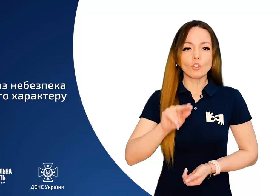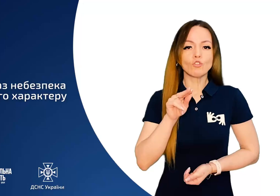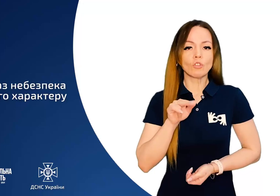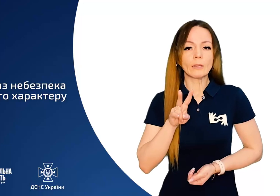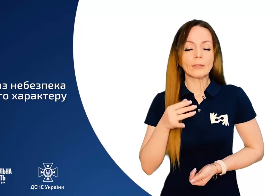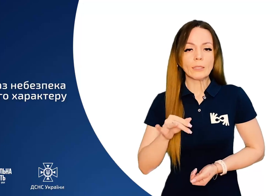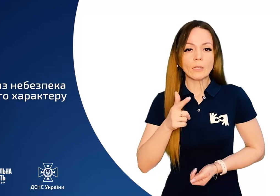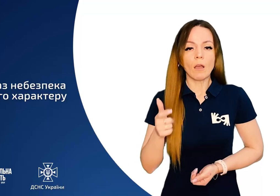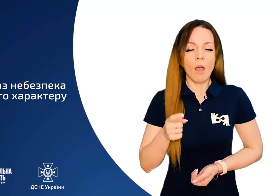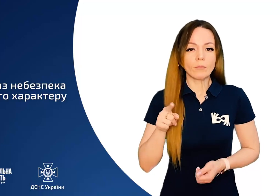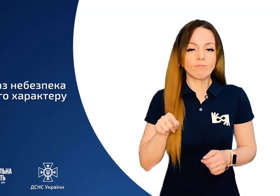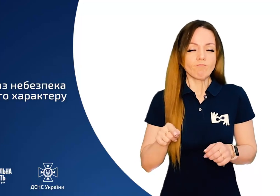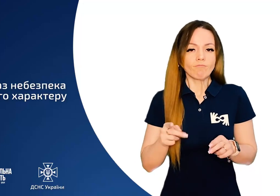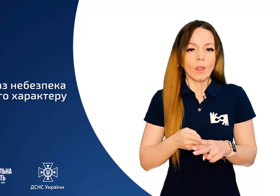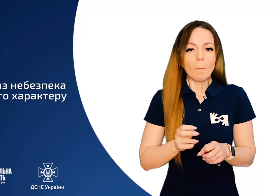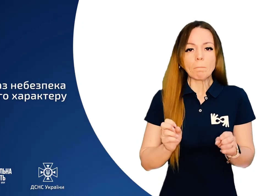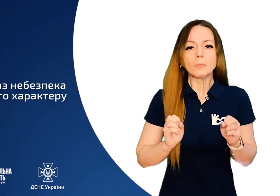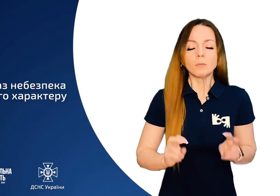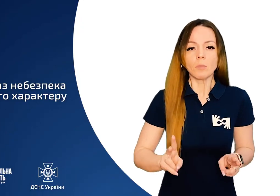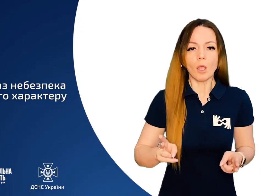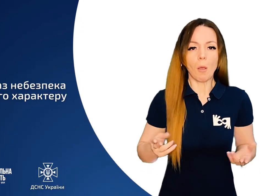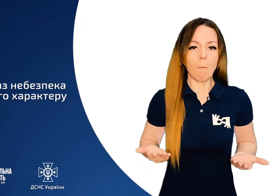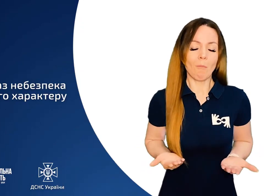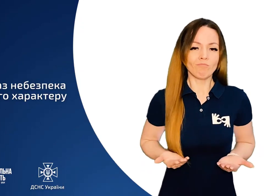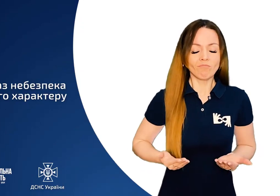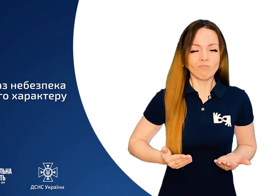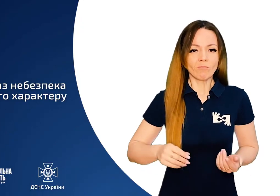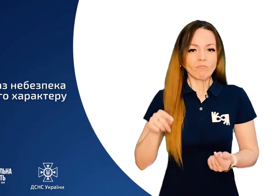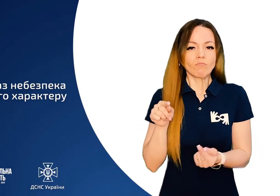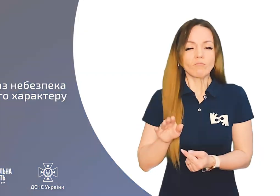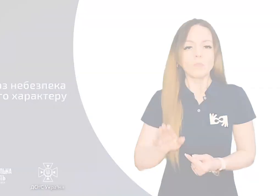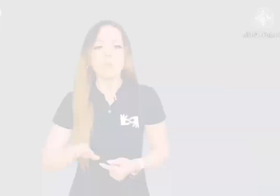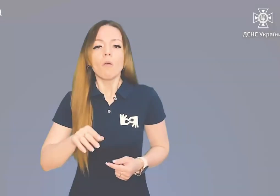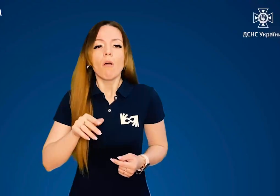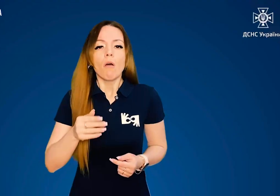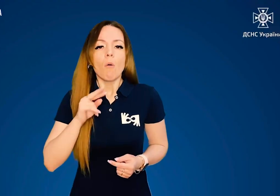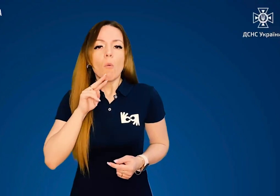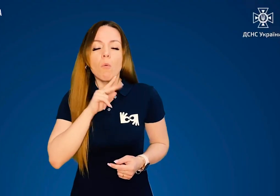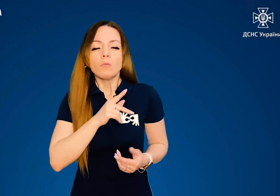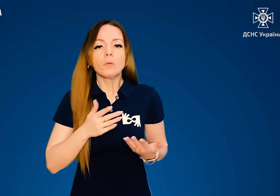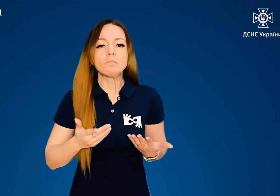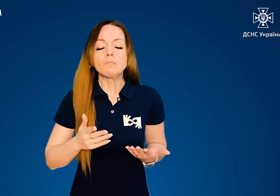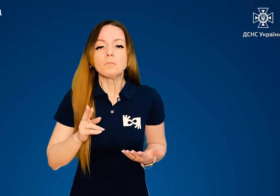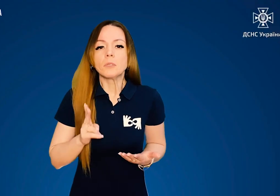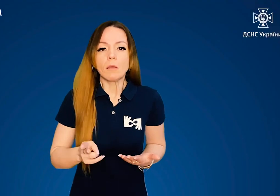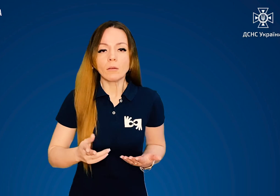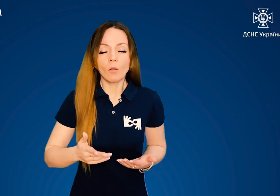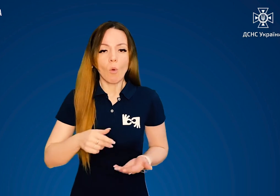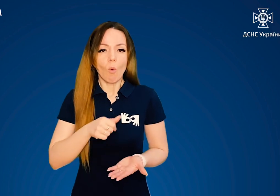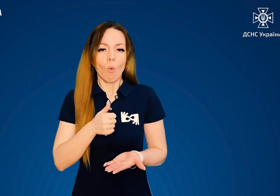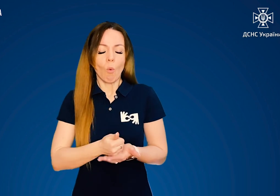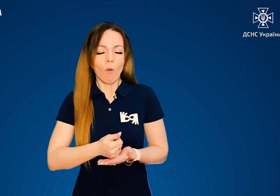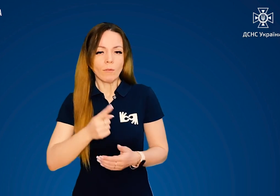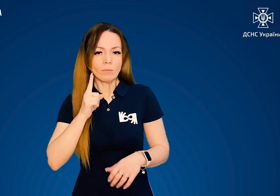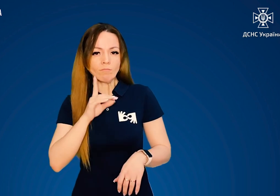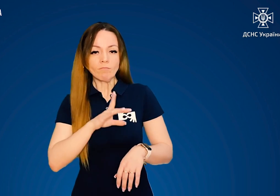Чадний газ як небезпека побутового характеру Симптоми отруєння Головним